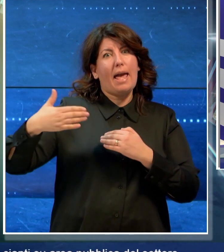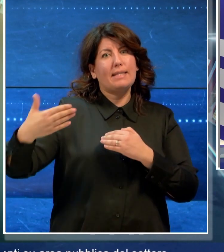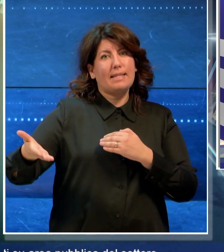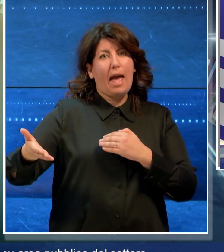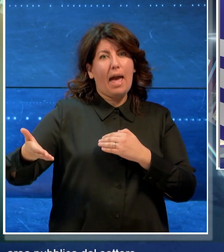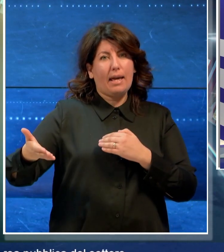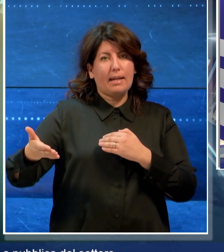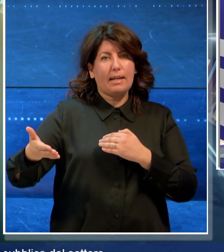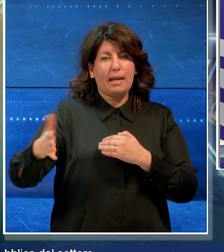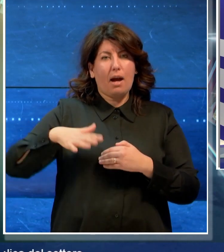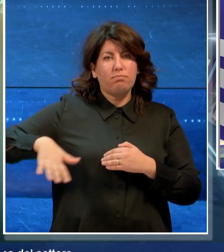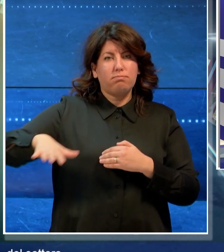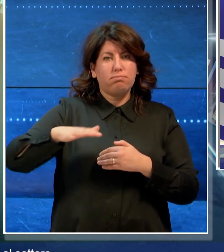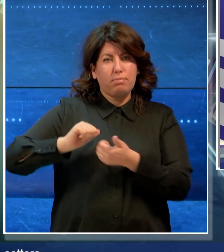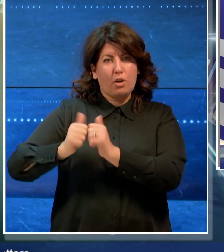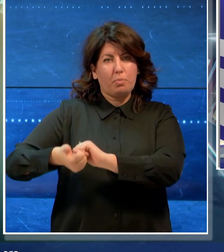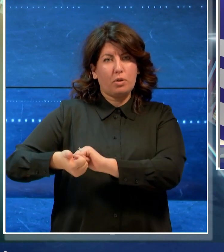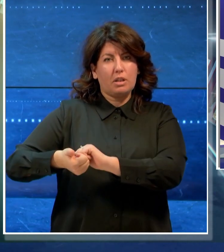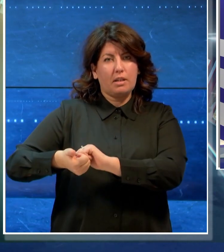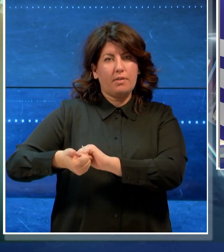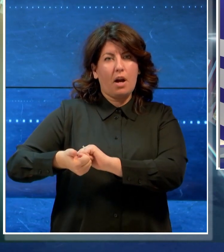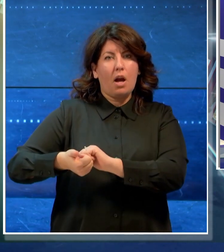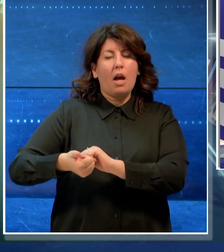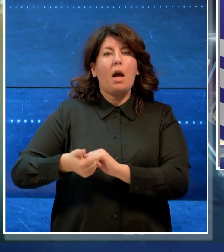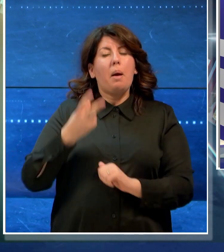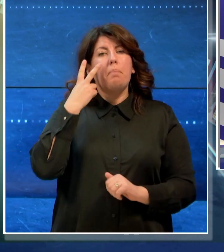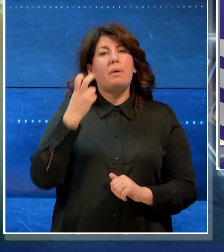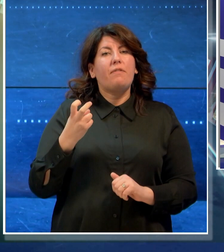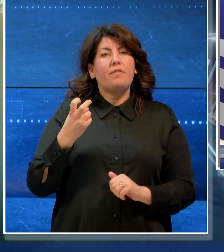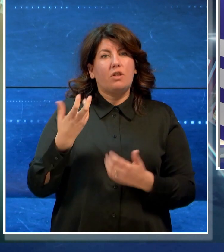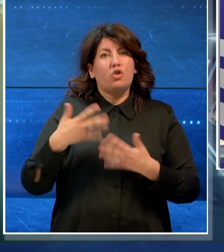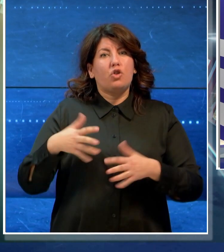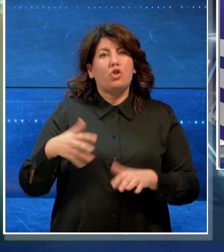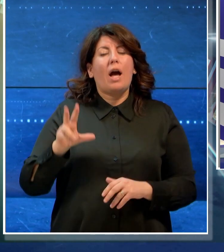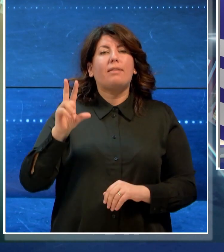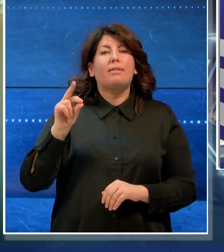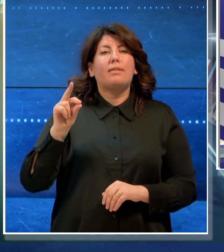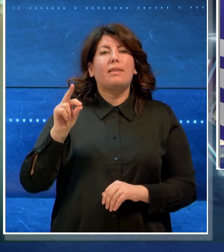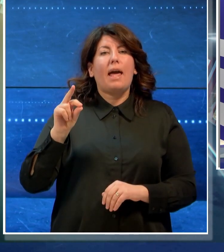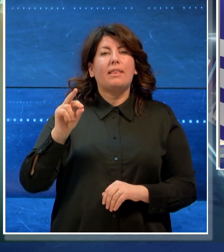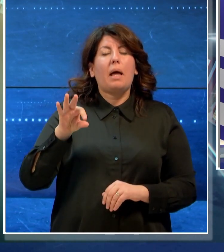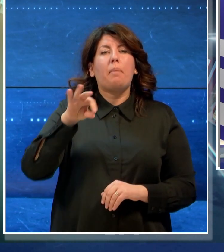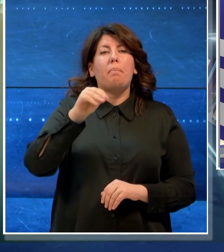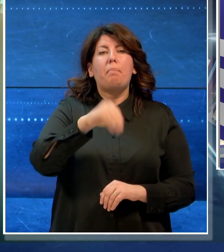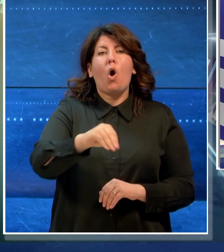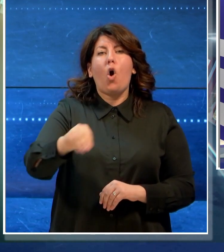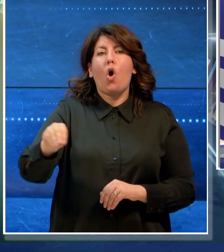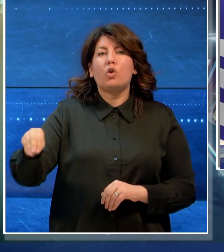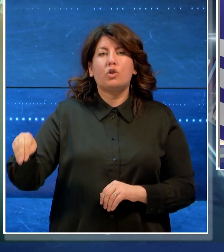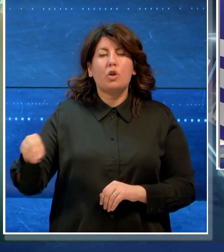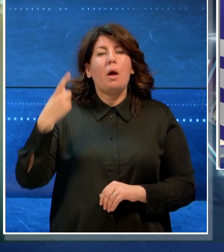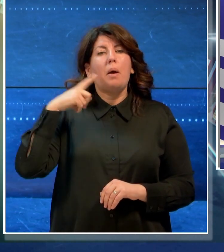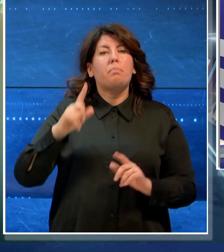'impianto sportivo, sono state infatti previste 30 postazioni da assegnare